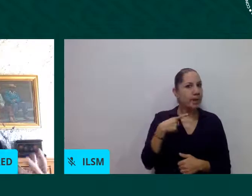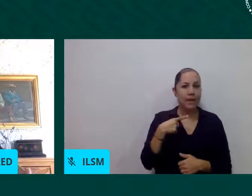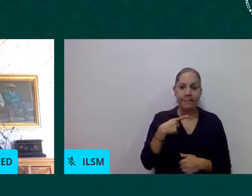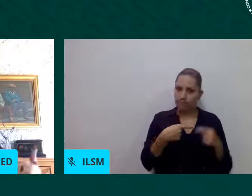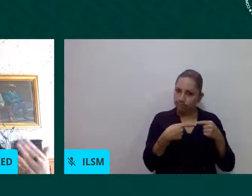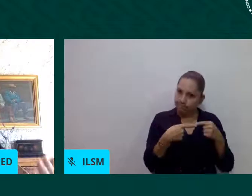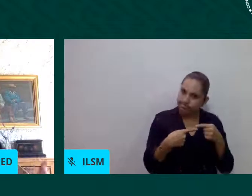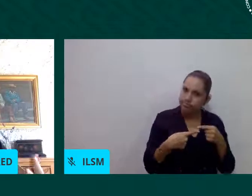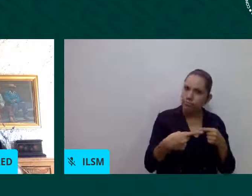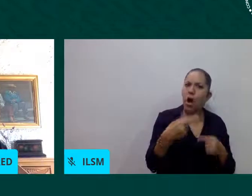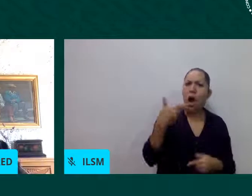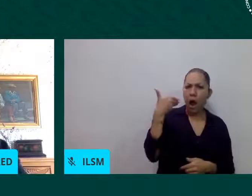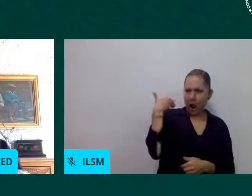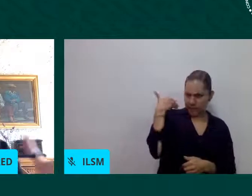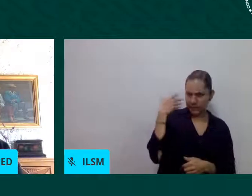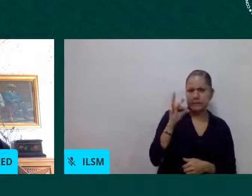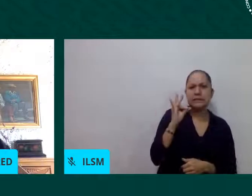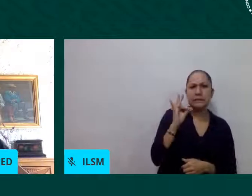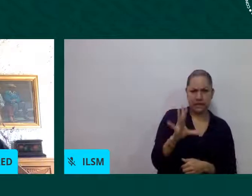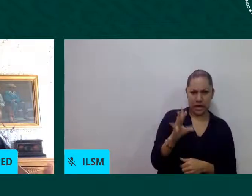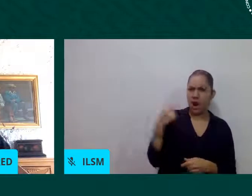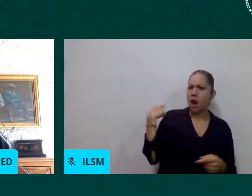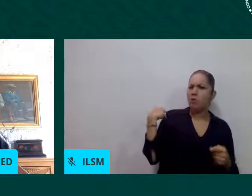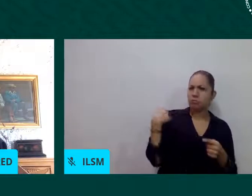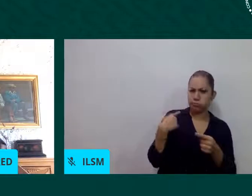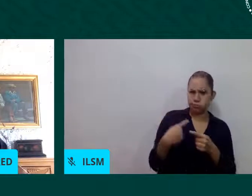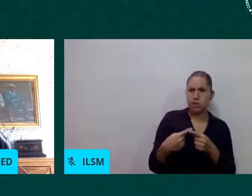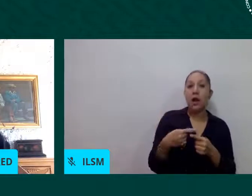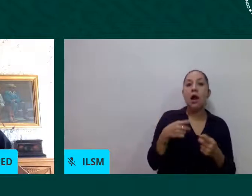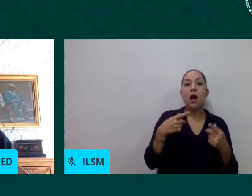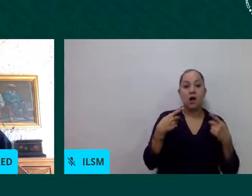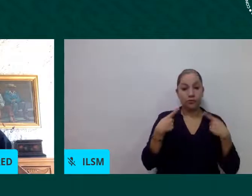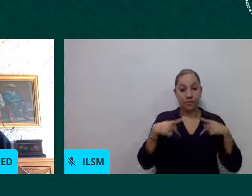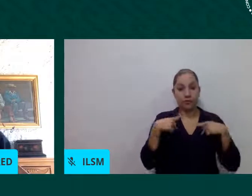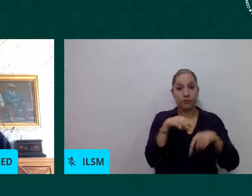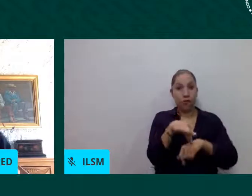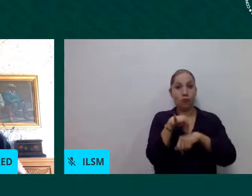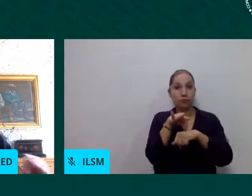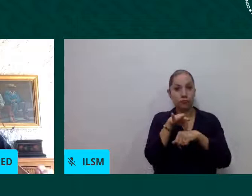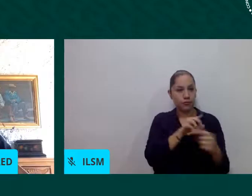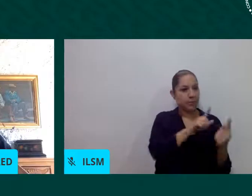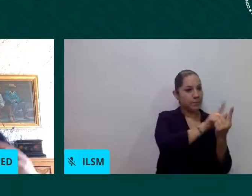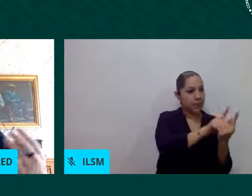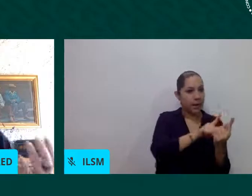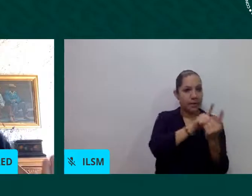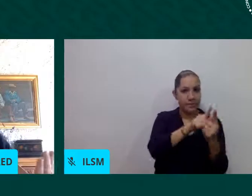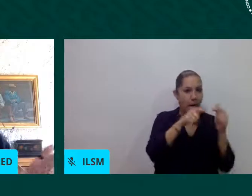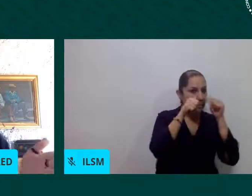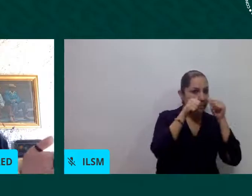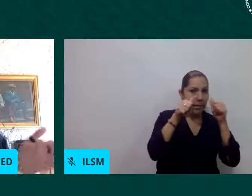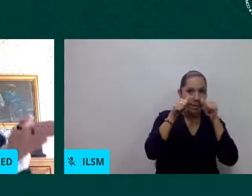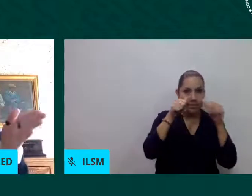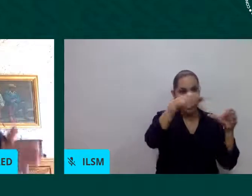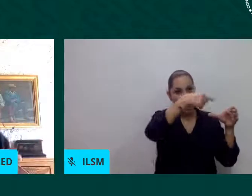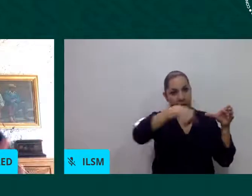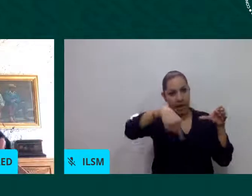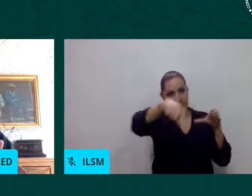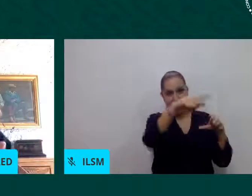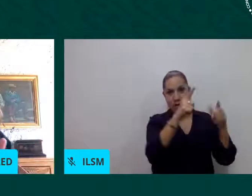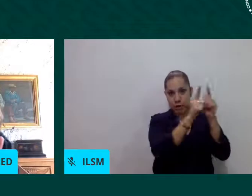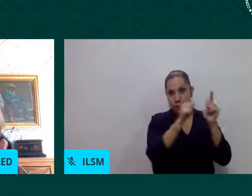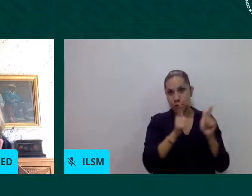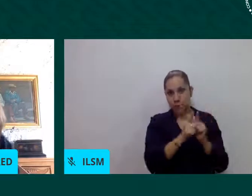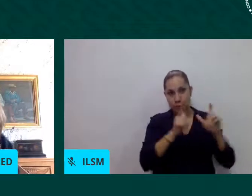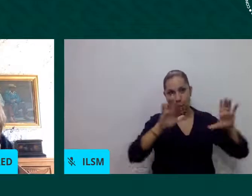y que se daba de una manera digamos colectiva pues vaya dándose de una manera más individualizada para no suspender